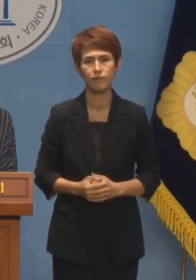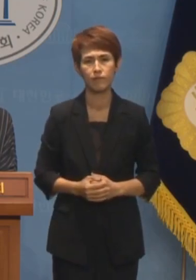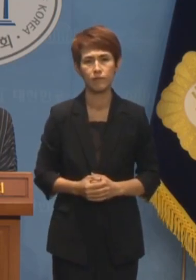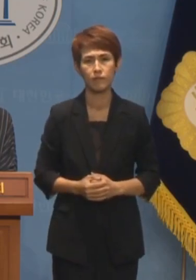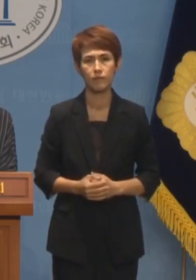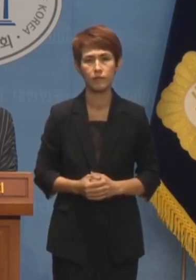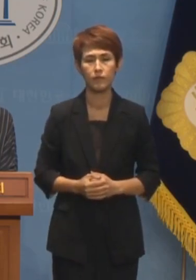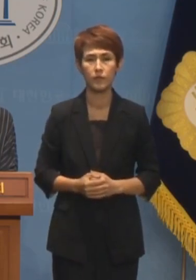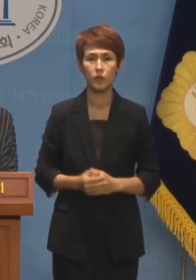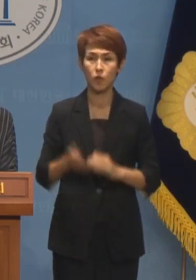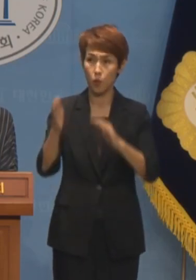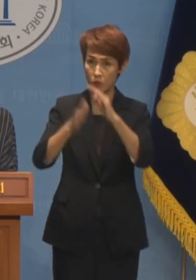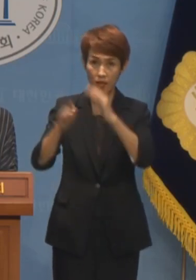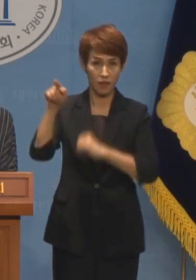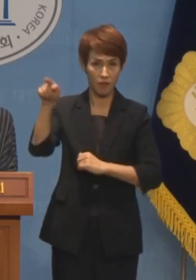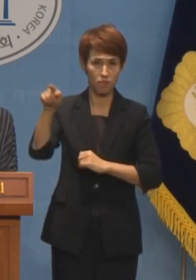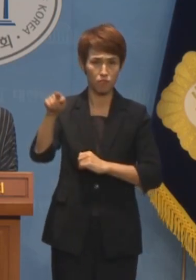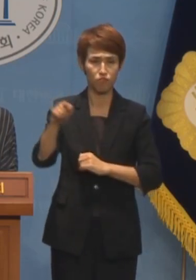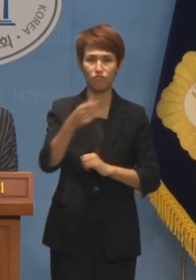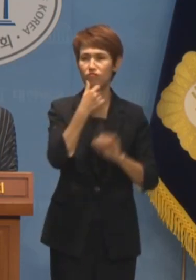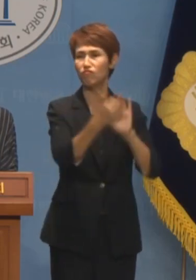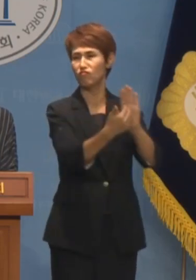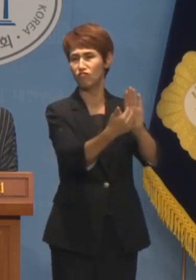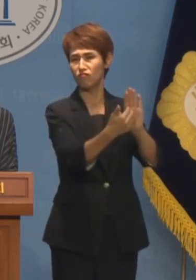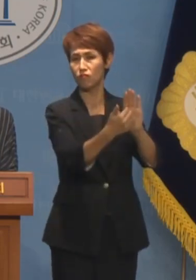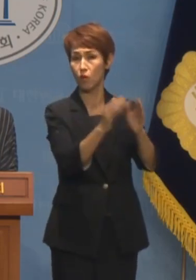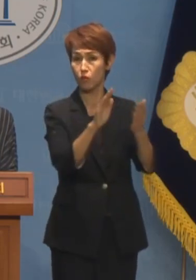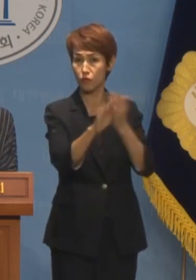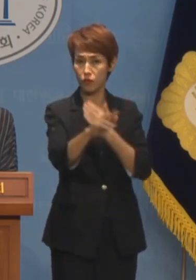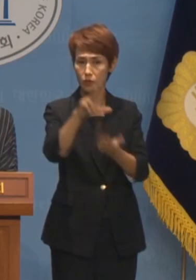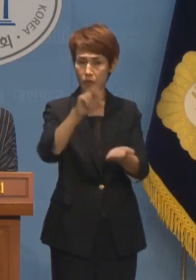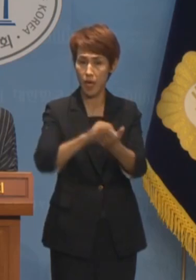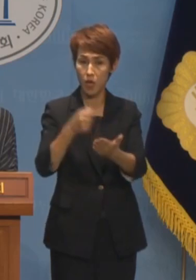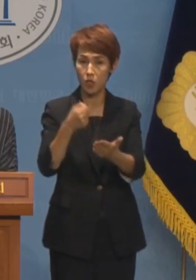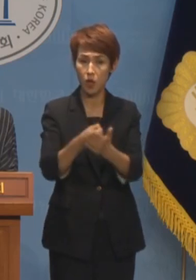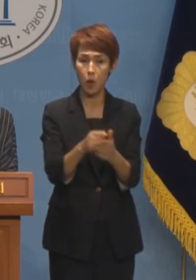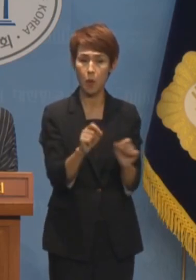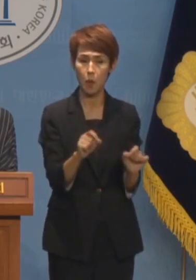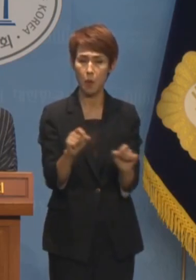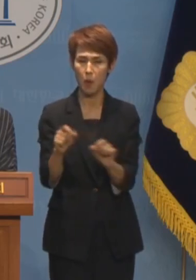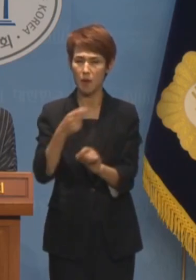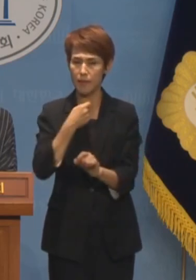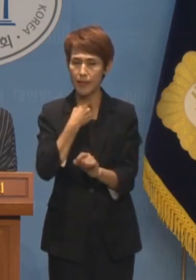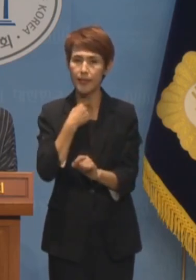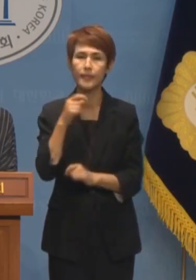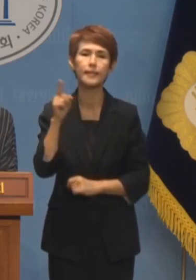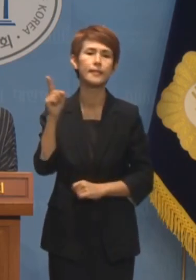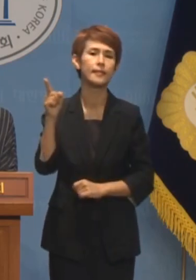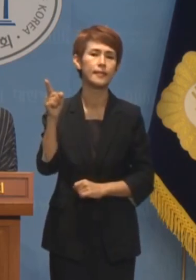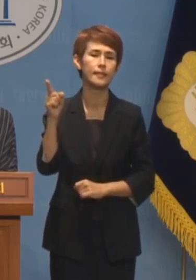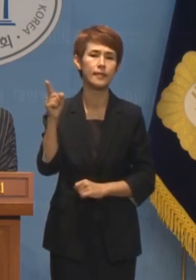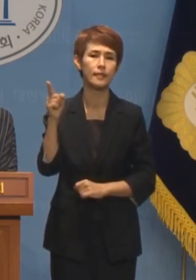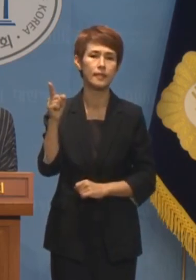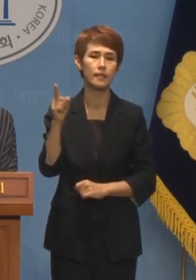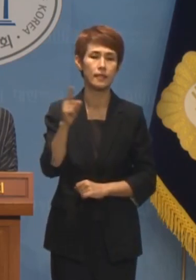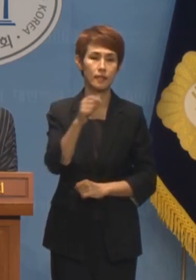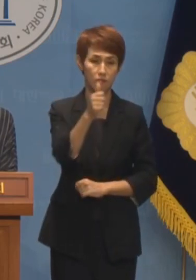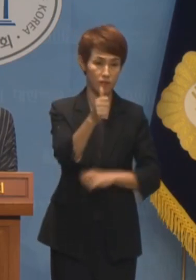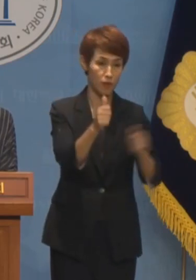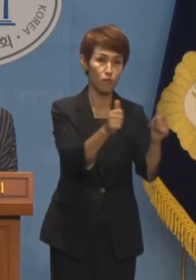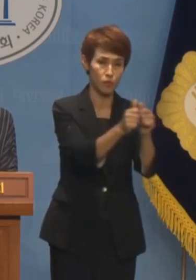건강보험공단은 반려해놓고 해당 사안에 대해 결정을 미루려는 행정처리로 동성 부부,